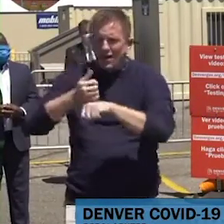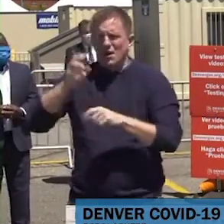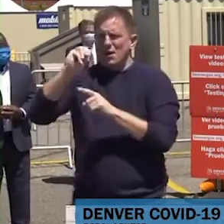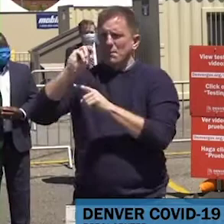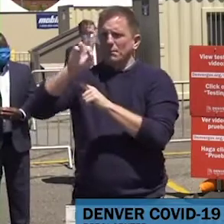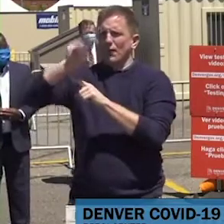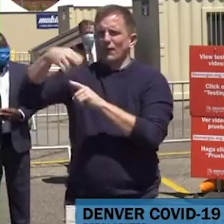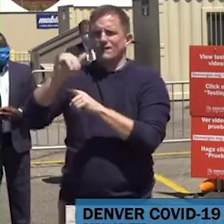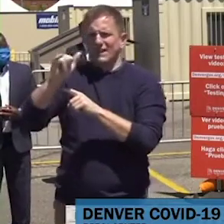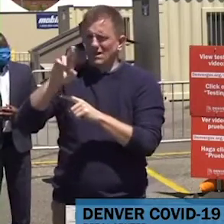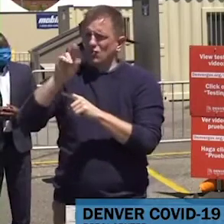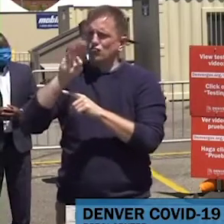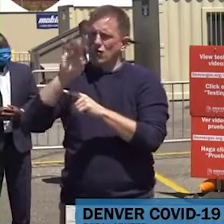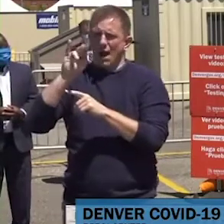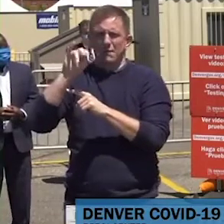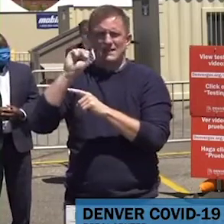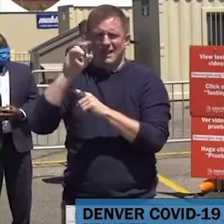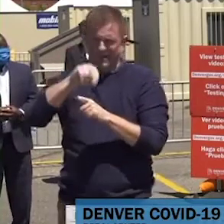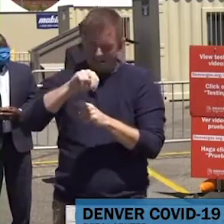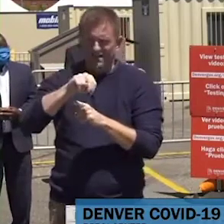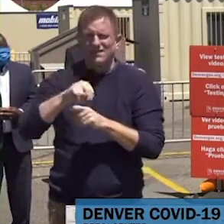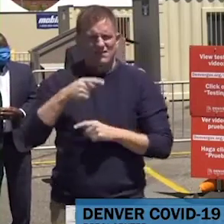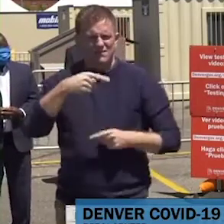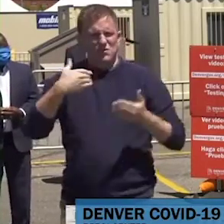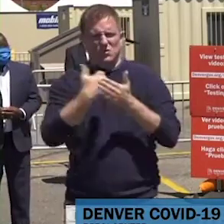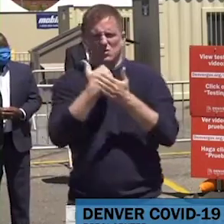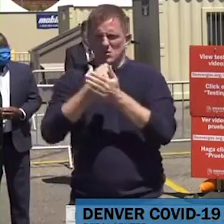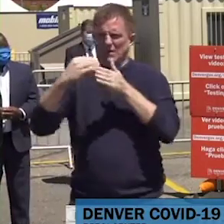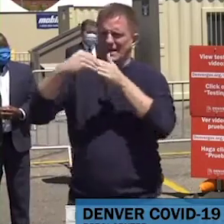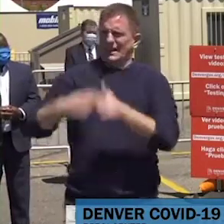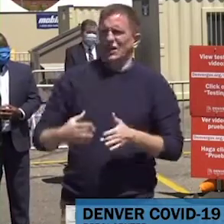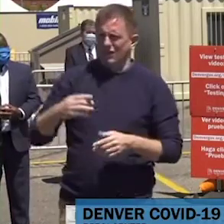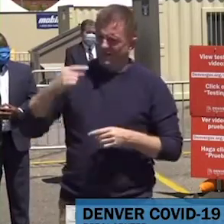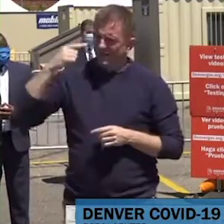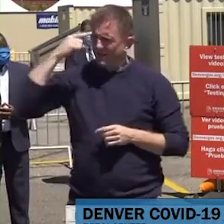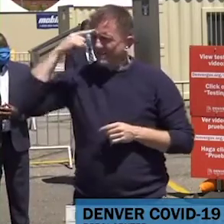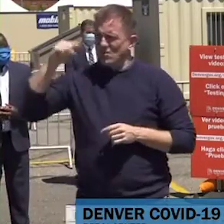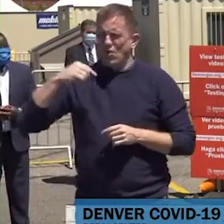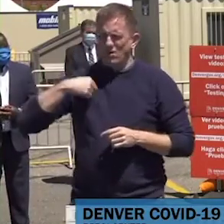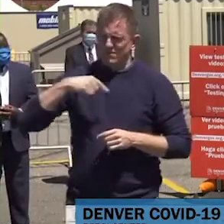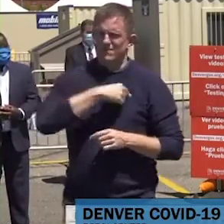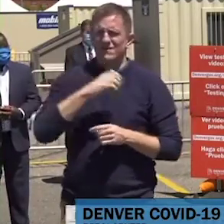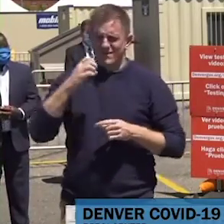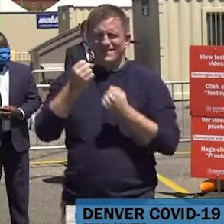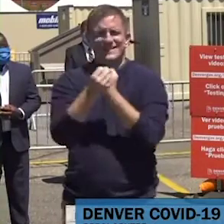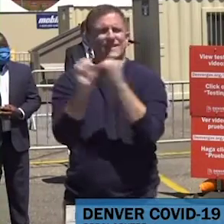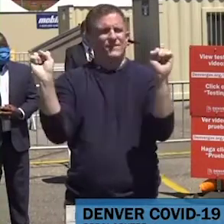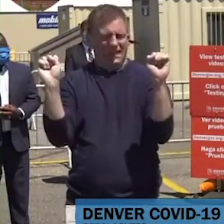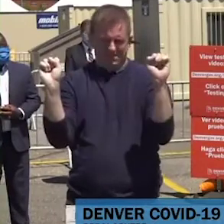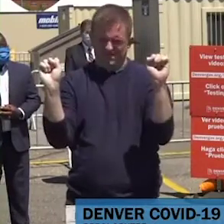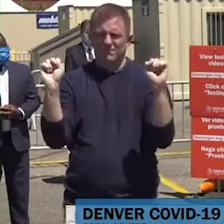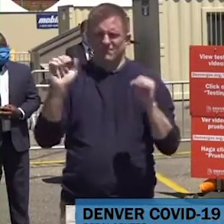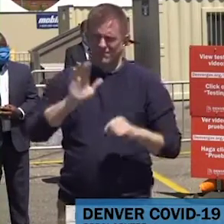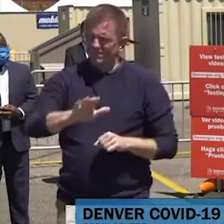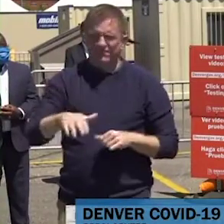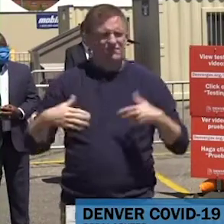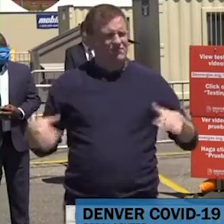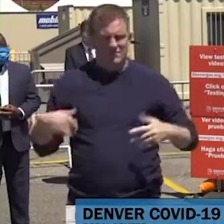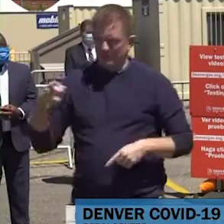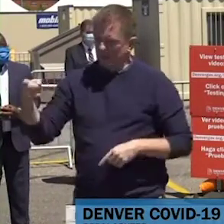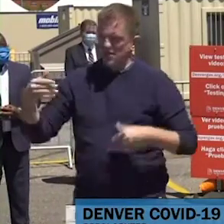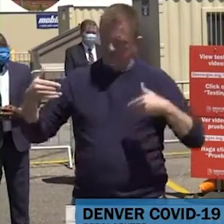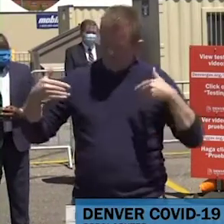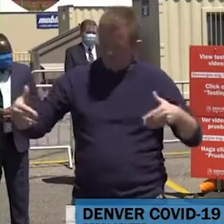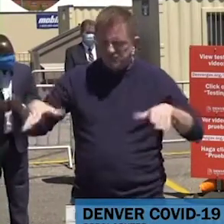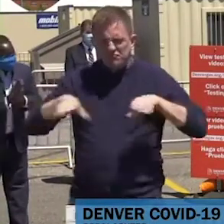Murphy Murphy Robertson, quien ha tomado la tarea de aumentar nuestra capacidad de pruebas y